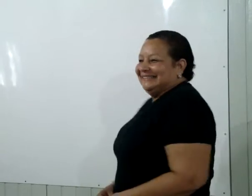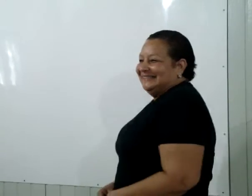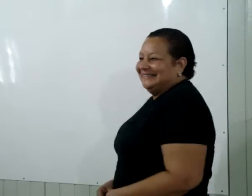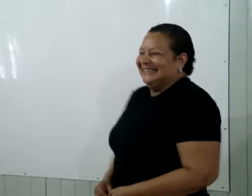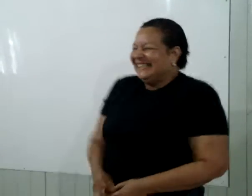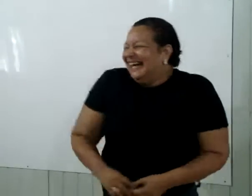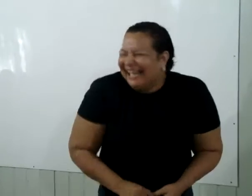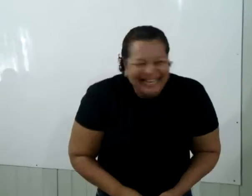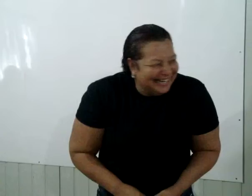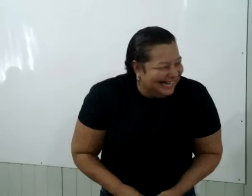Acabou? Acabou